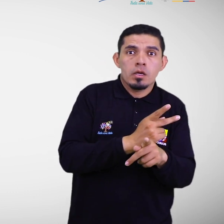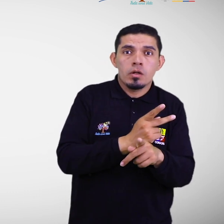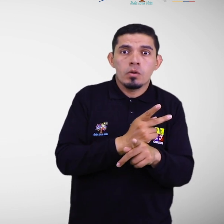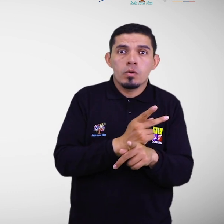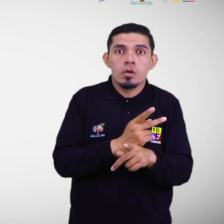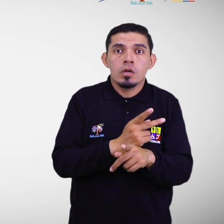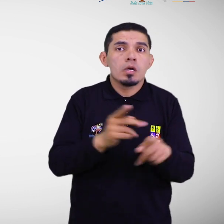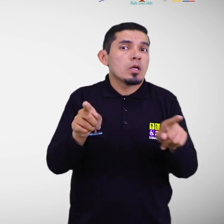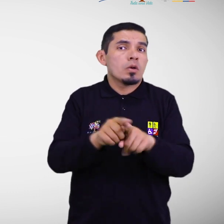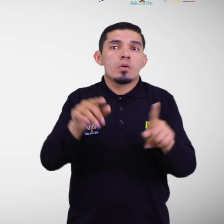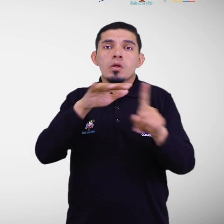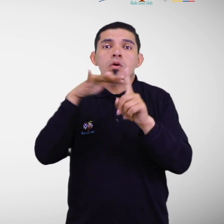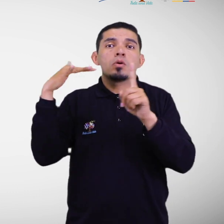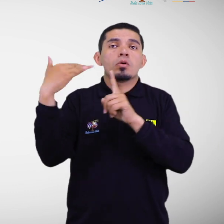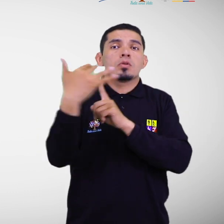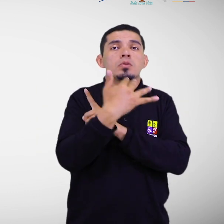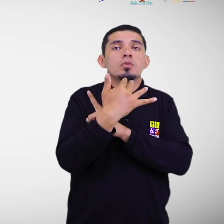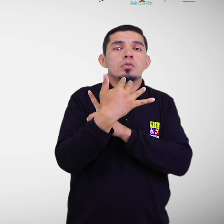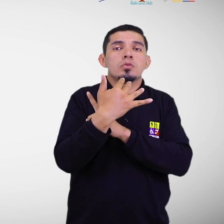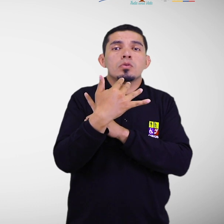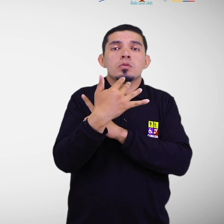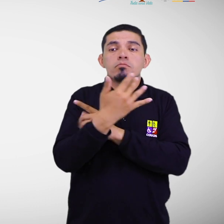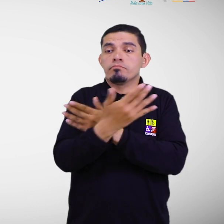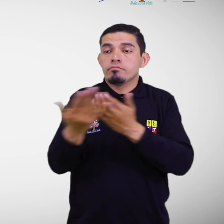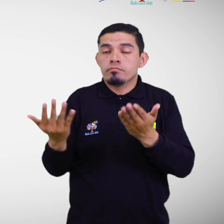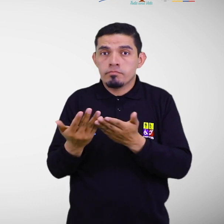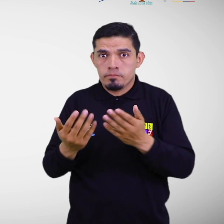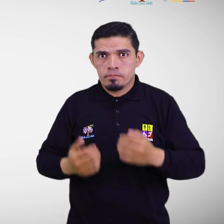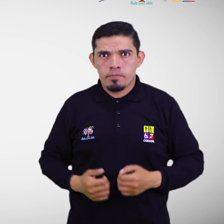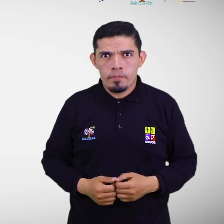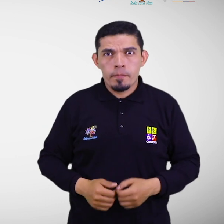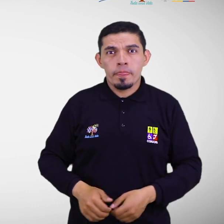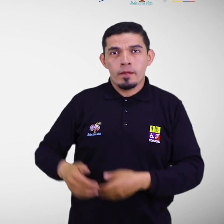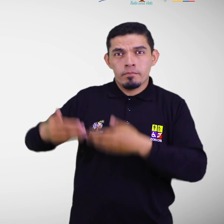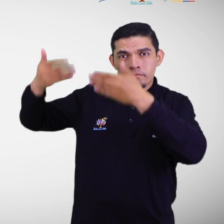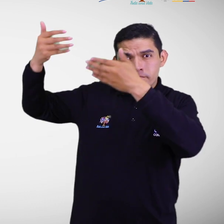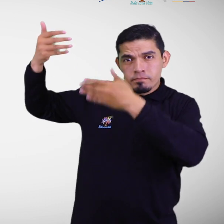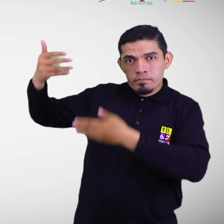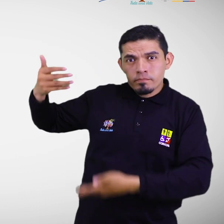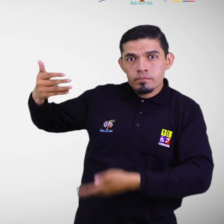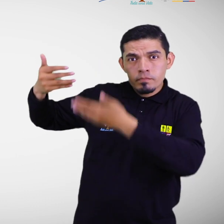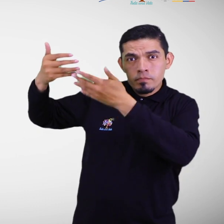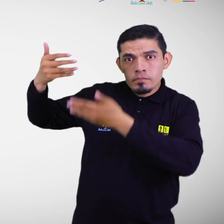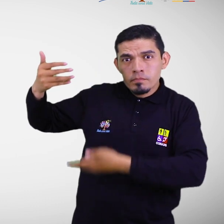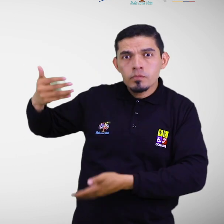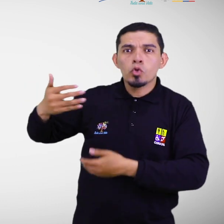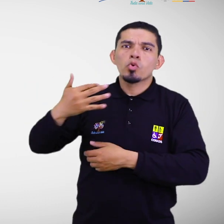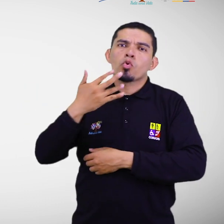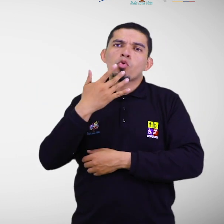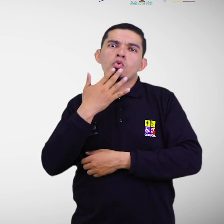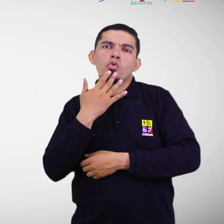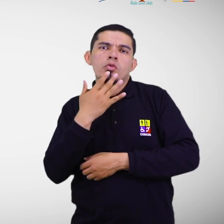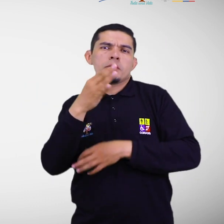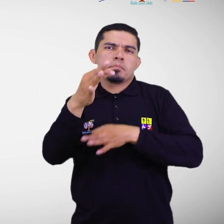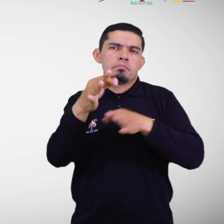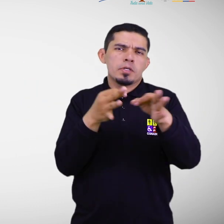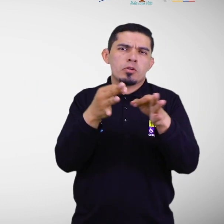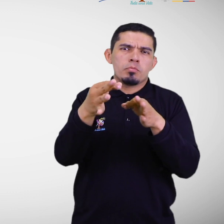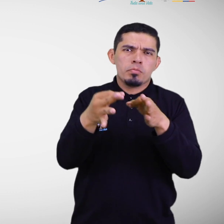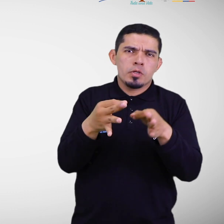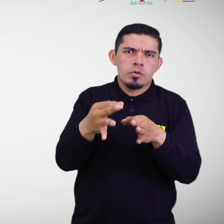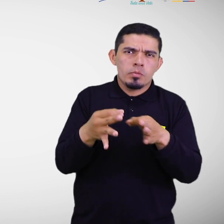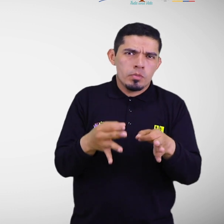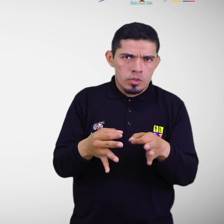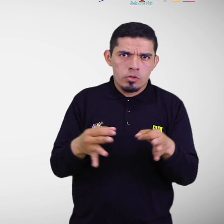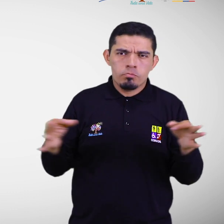condiciones y estado de los factores de riesgo. En la siguiente tabla se detallan los usos de los colores y se establecen acciones